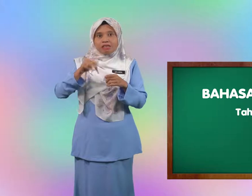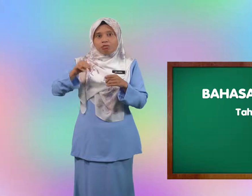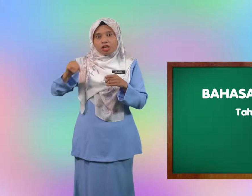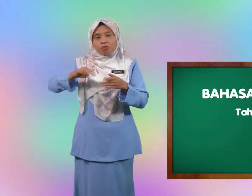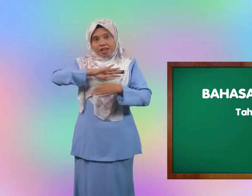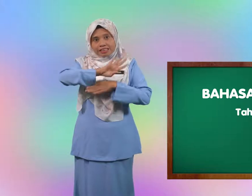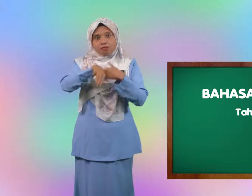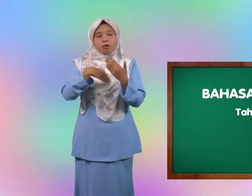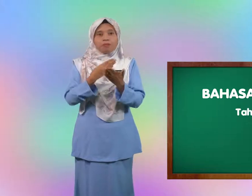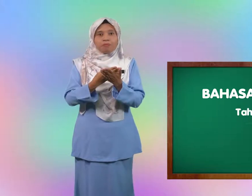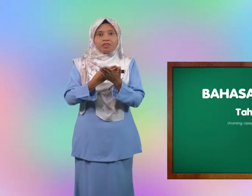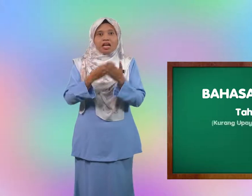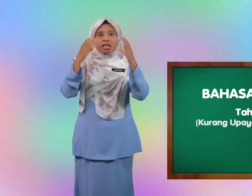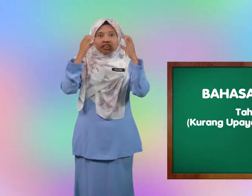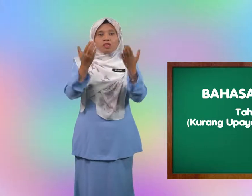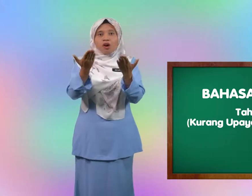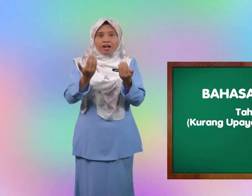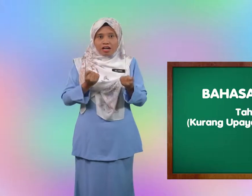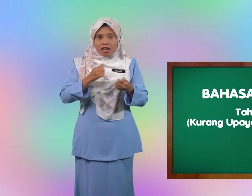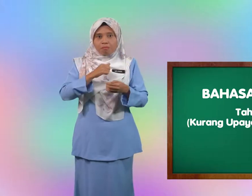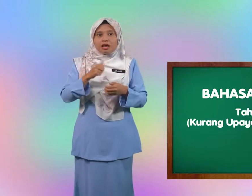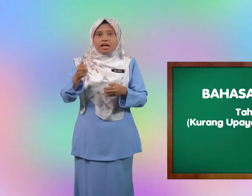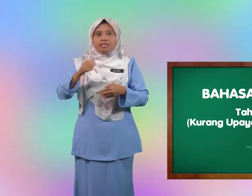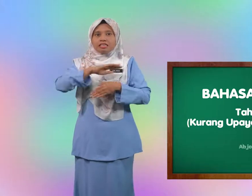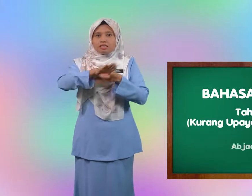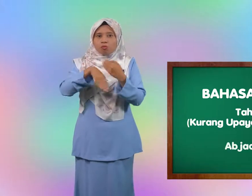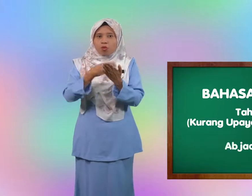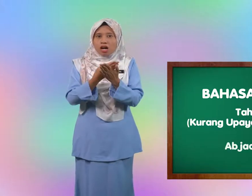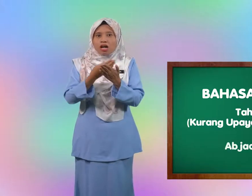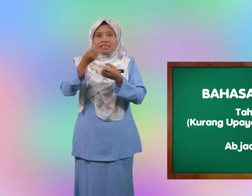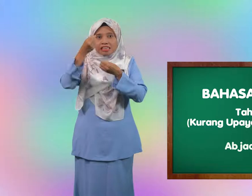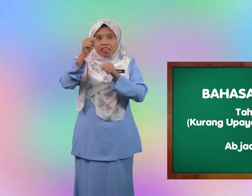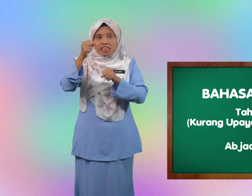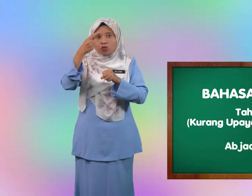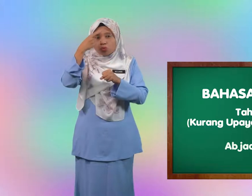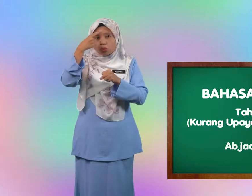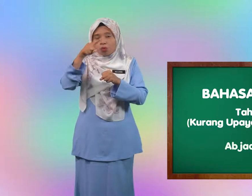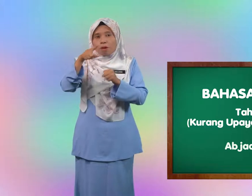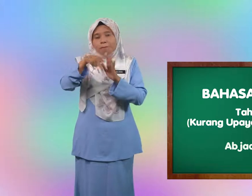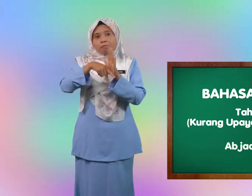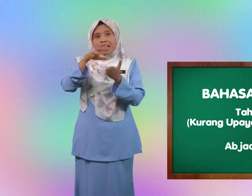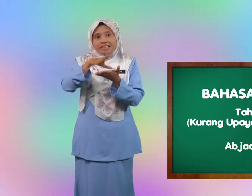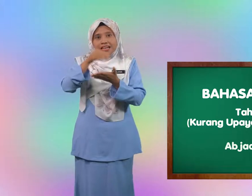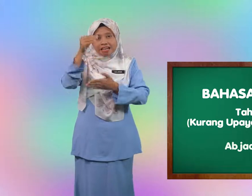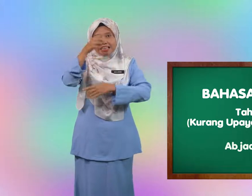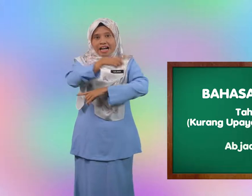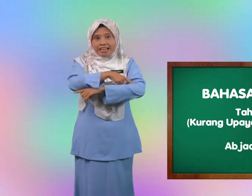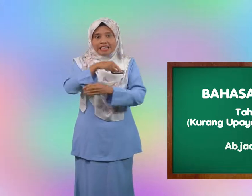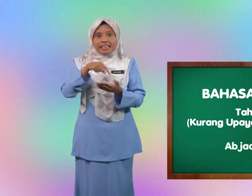murid-murid semua. Cikgu harap anda semua sedia untuk pembelajaran hari ini.